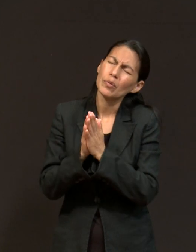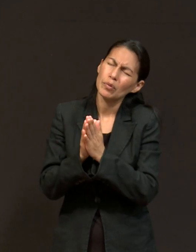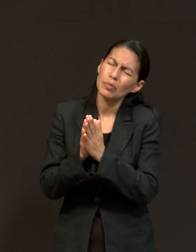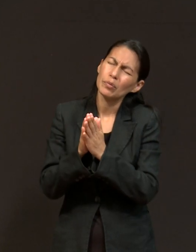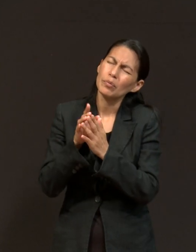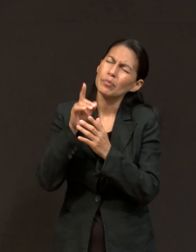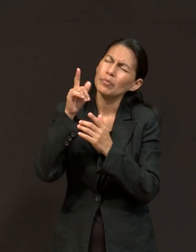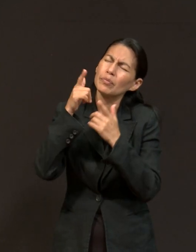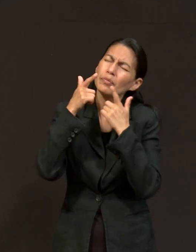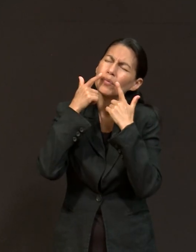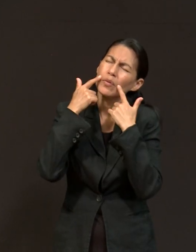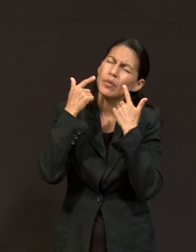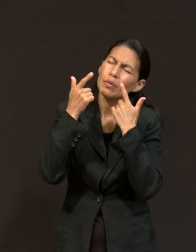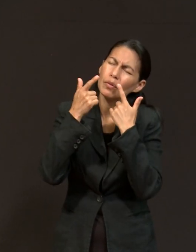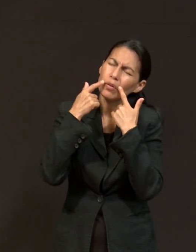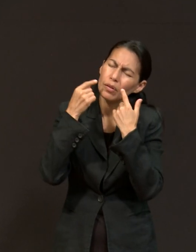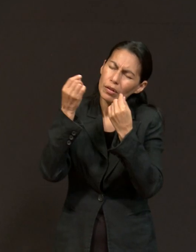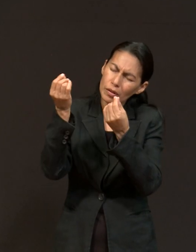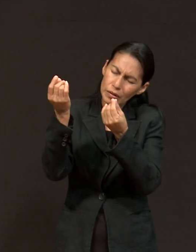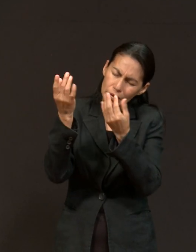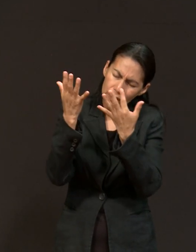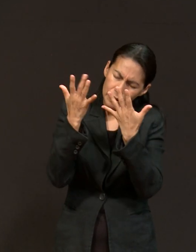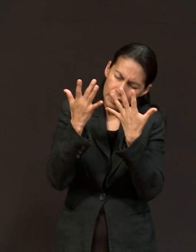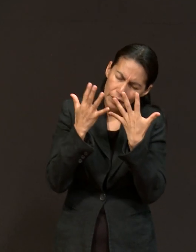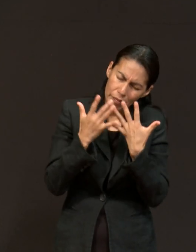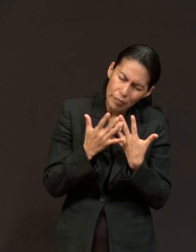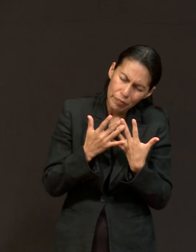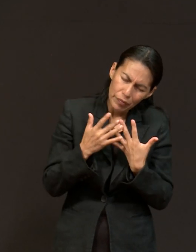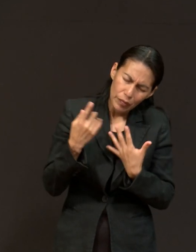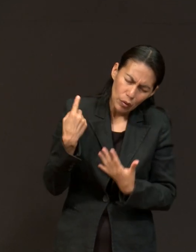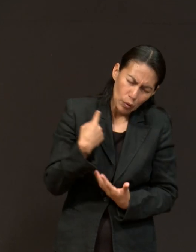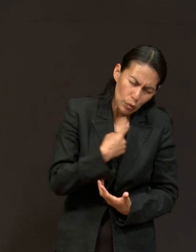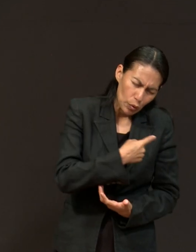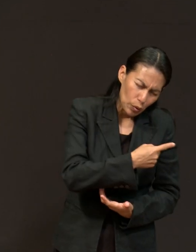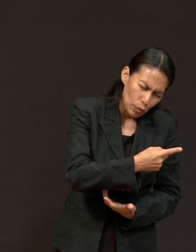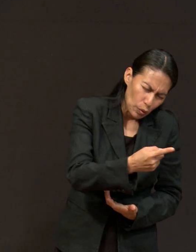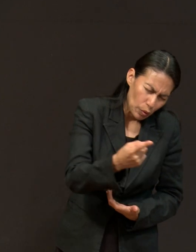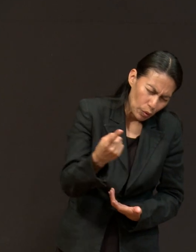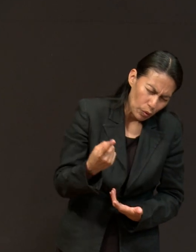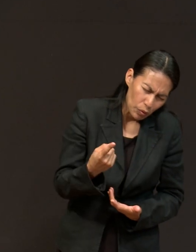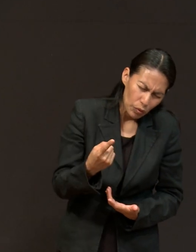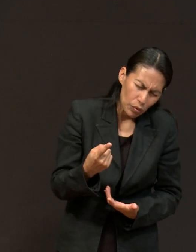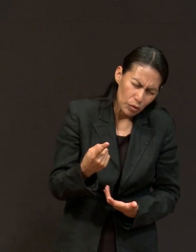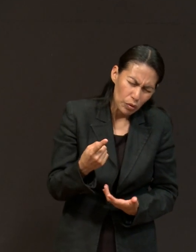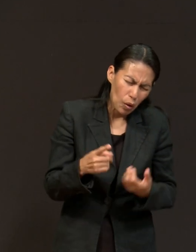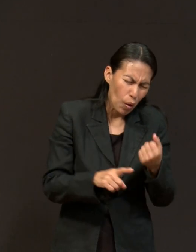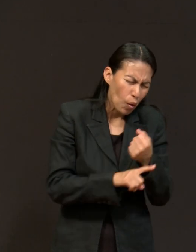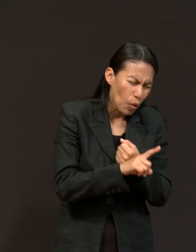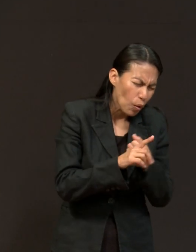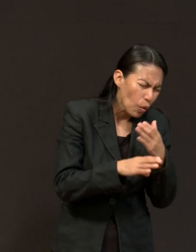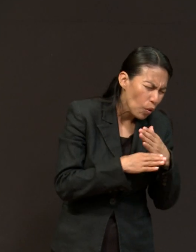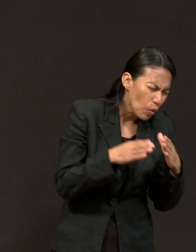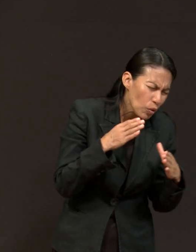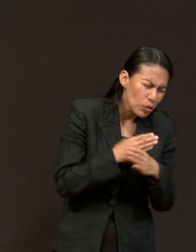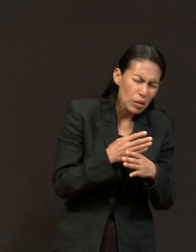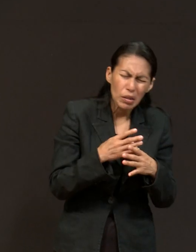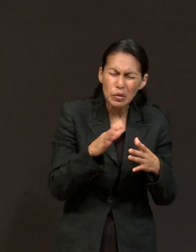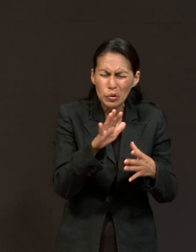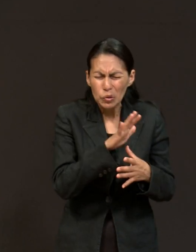concede la gloria de Dios en cada situación. Haz que brille Jesucristo